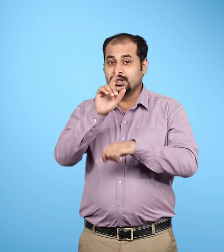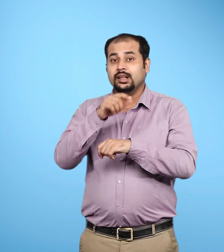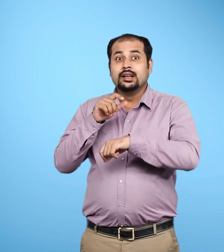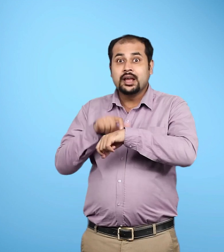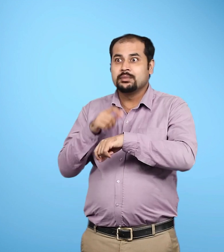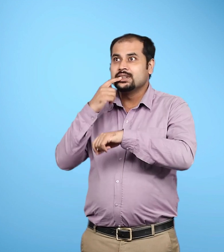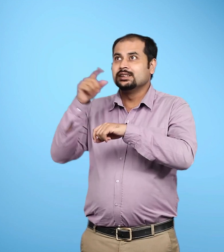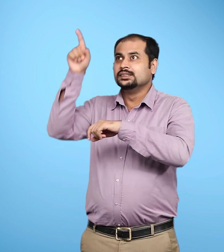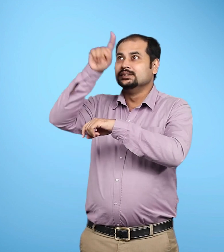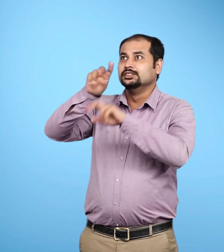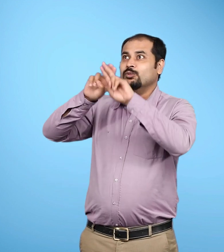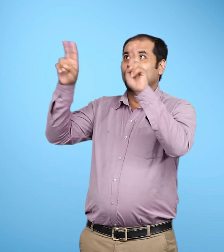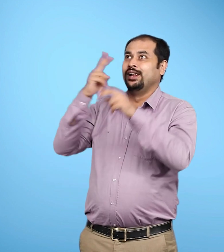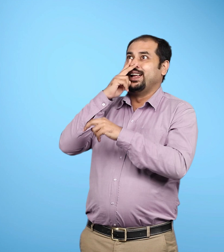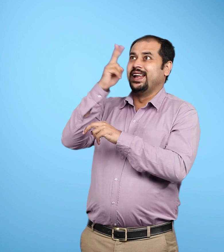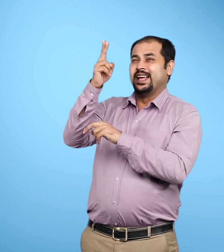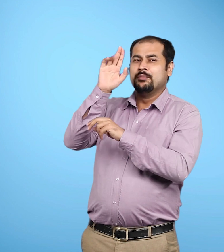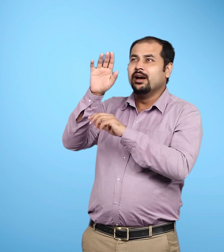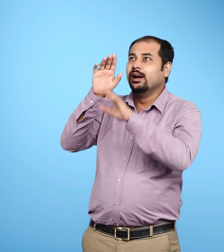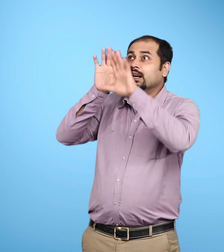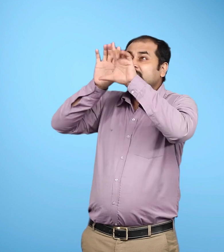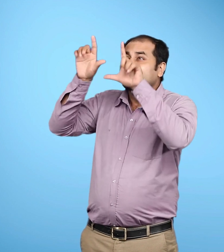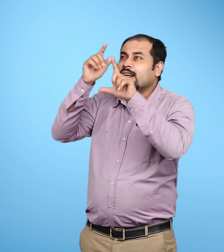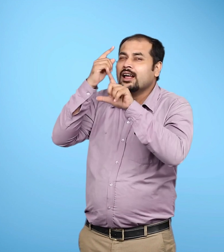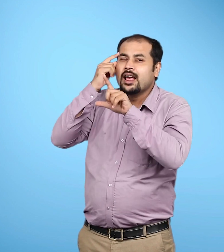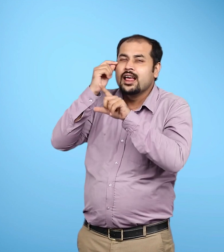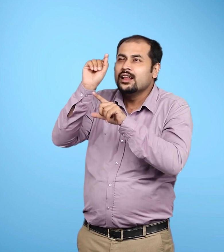पूरिणिमा के दिन चंद्रमा पर इनकी चाया को देखा जा सकता है